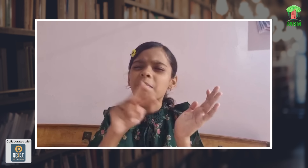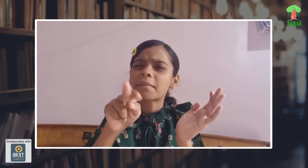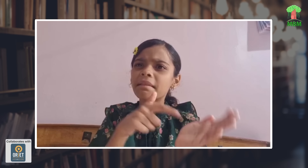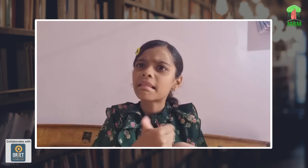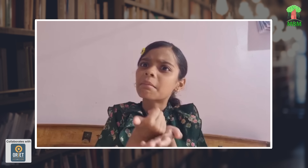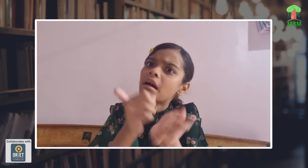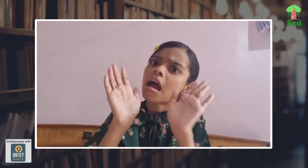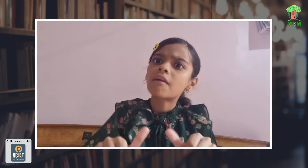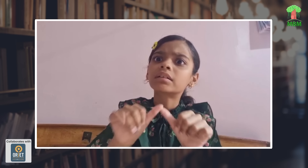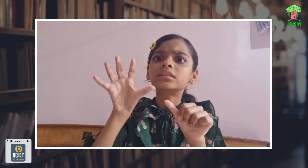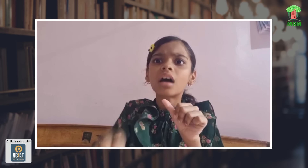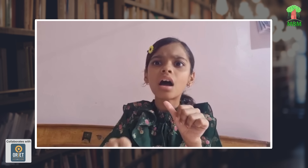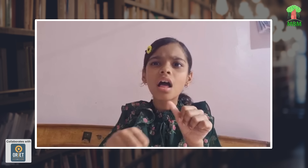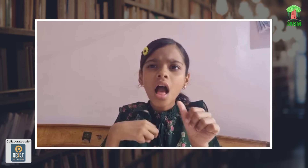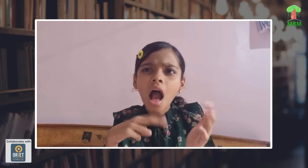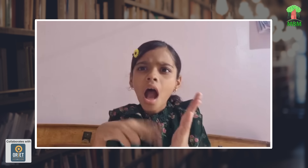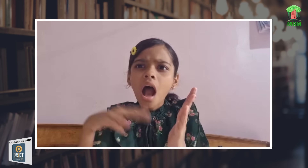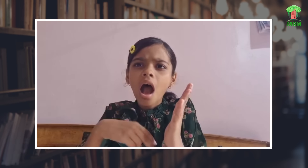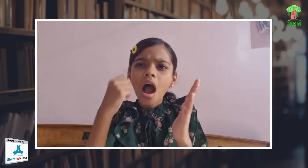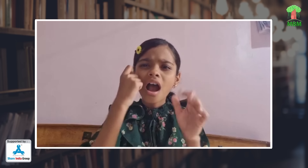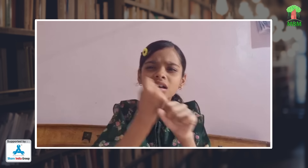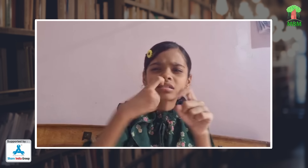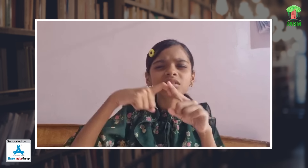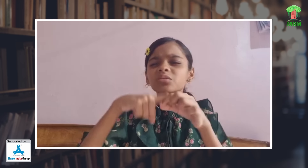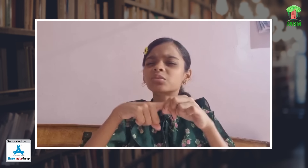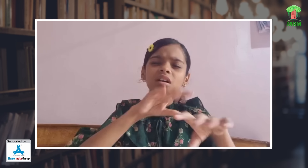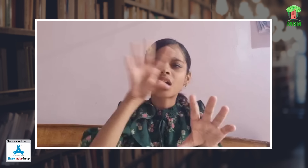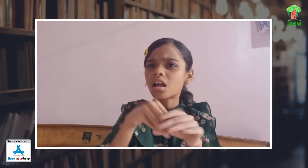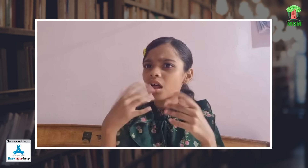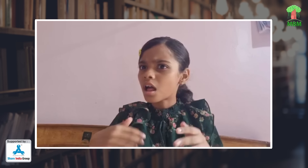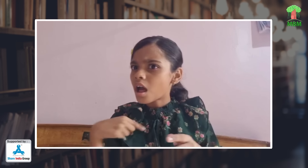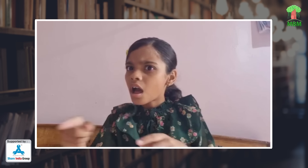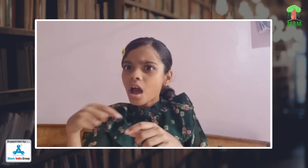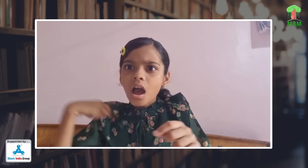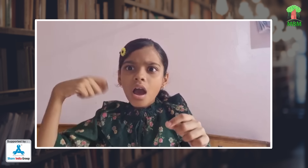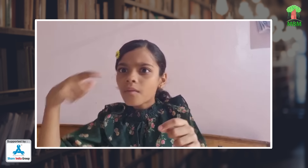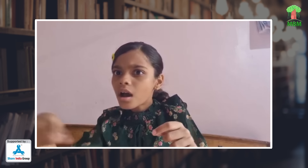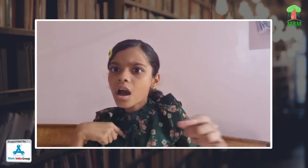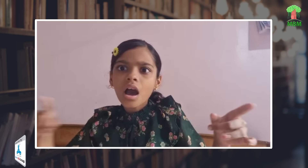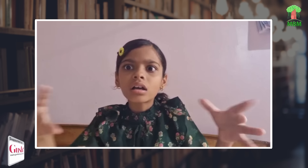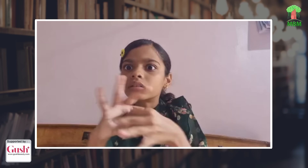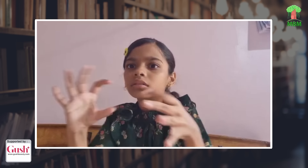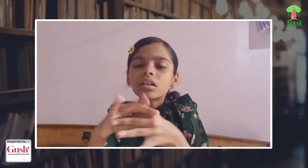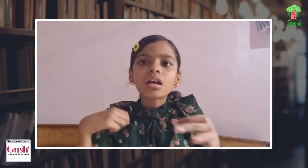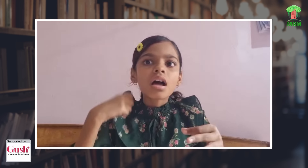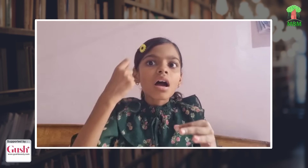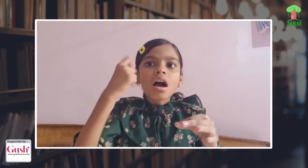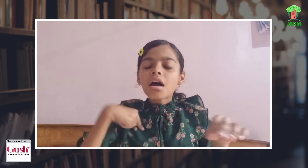क चीजे थी accessible mood में प्रशन उत्तर हो सवाल जवाब हो उस सारी चीजे हमें